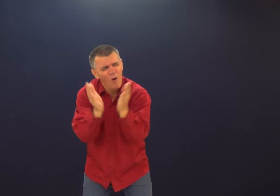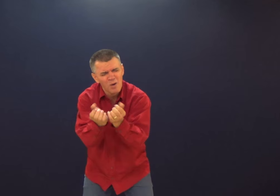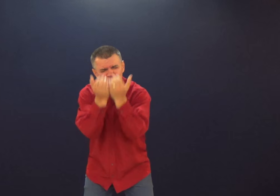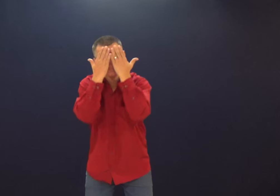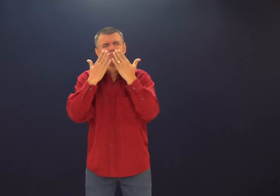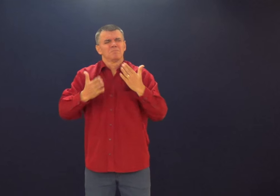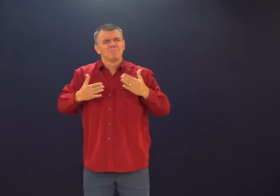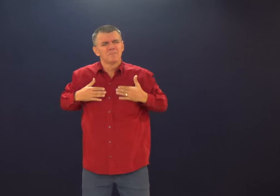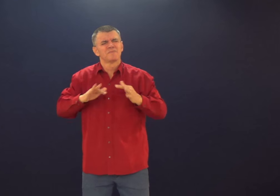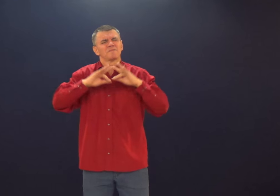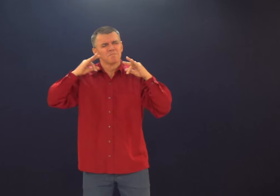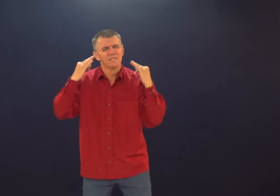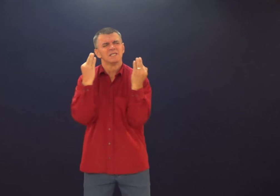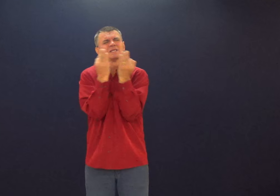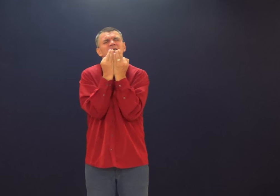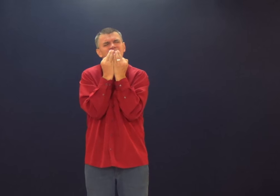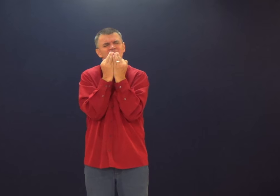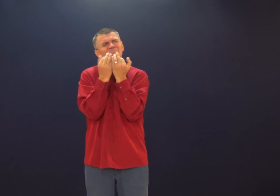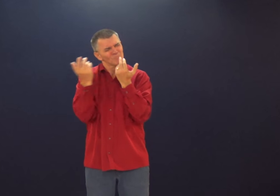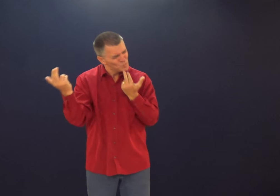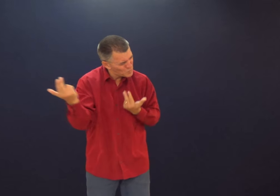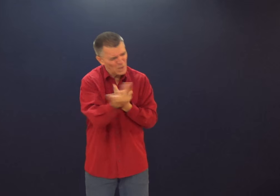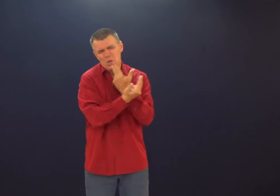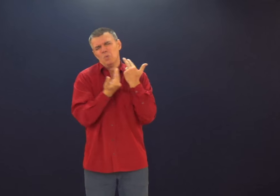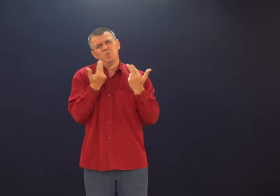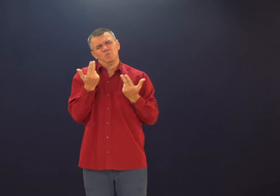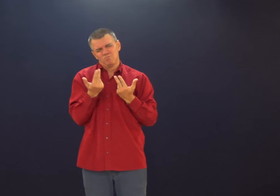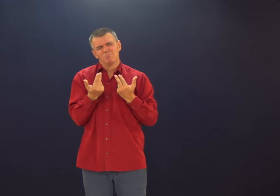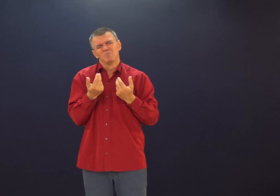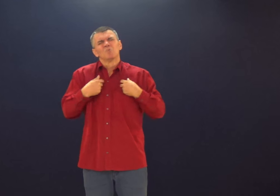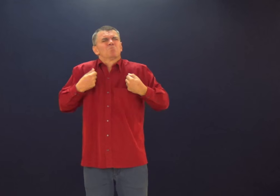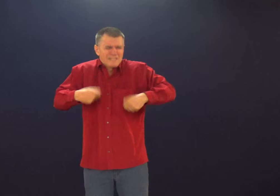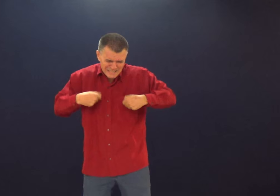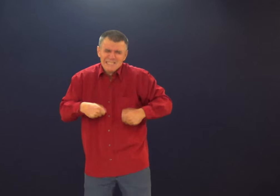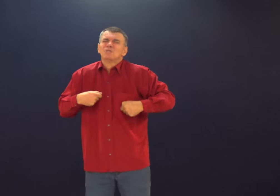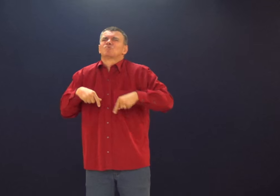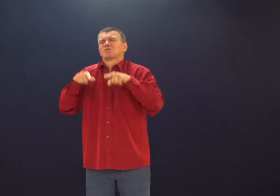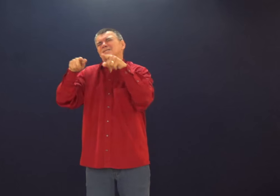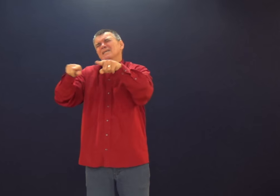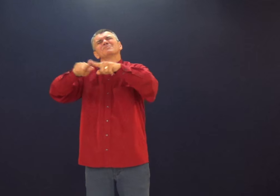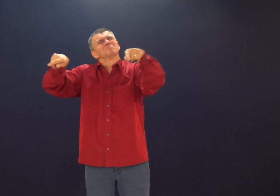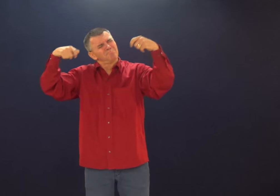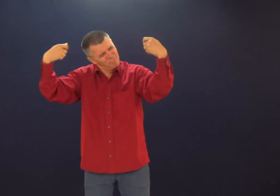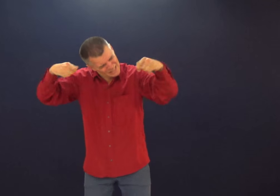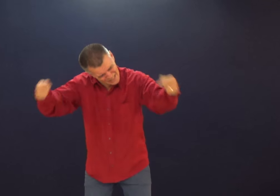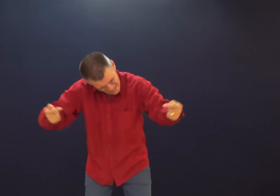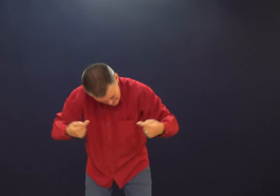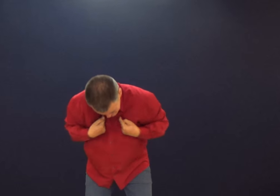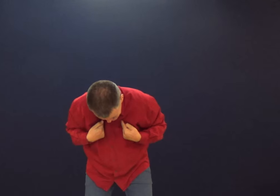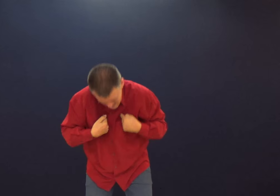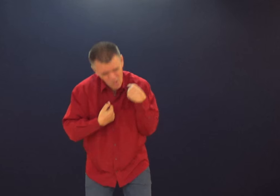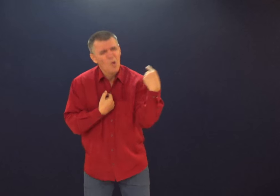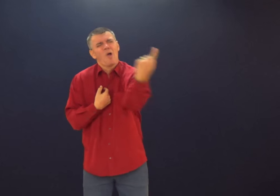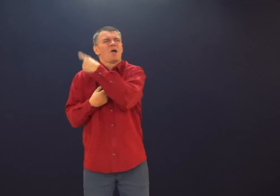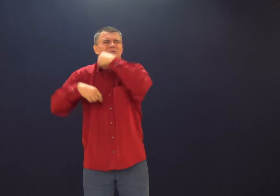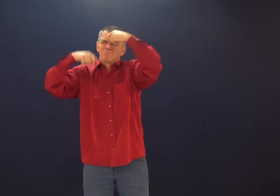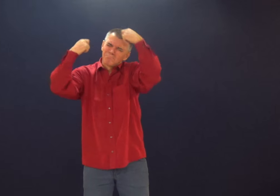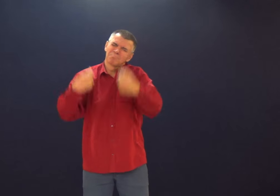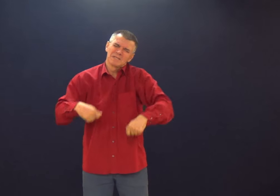Eu quero também orar pela minha família. Como assim? Tem orado pela família dos outros? Porque um precisa